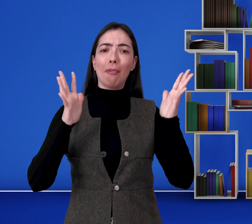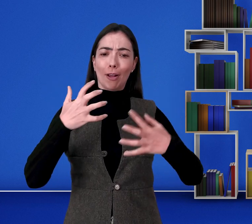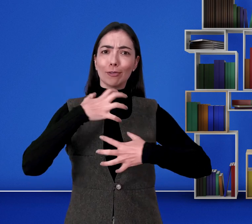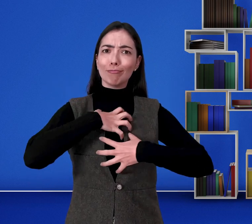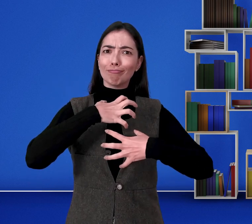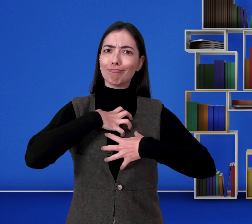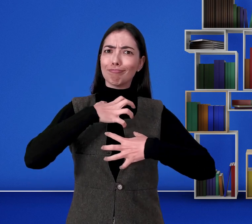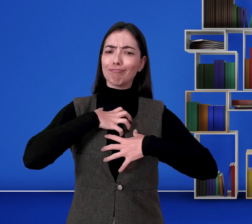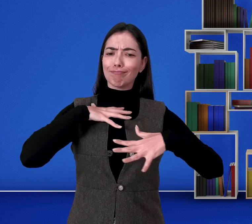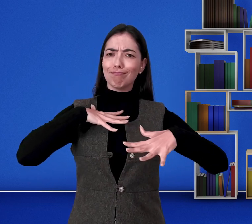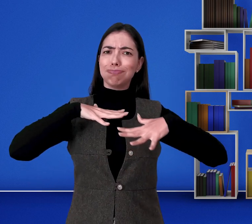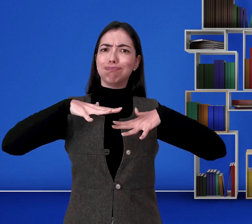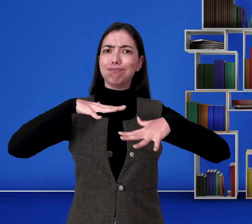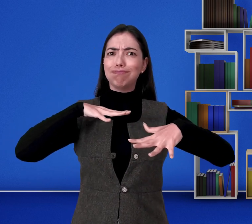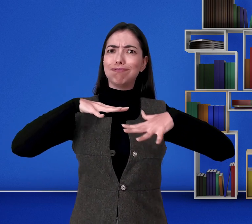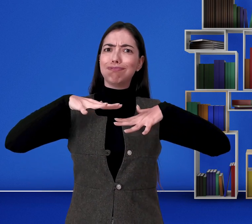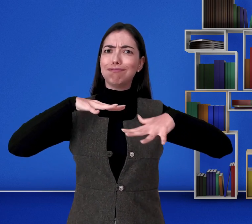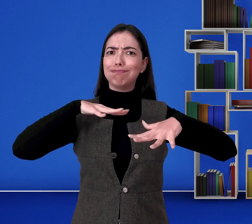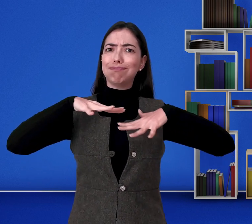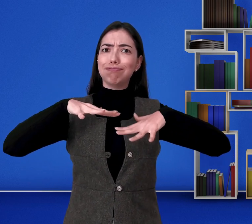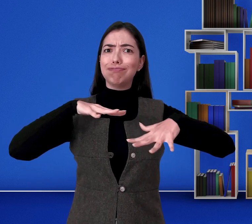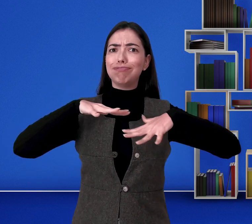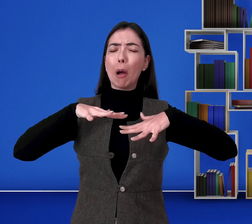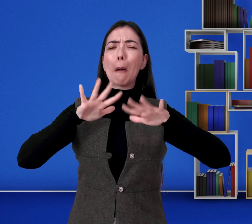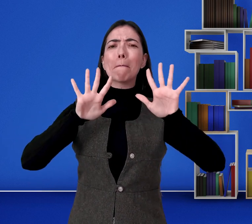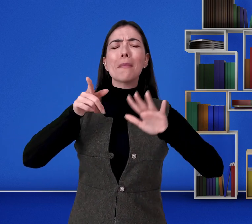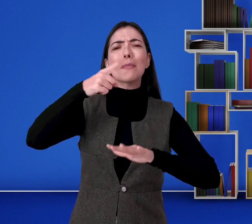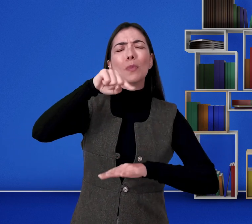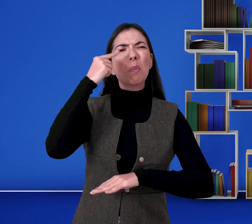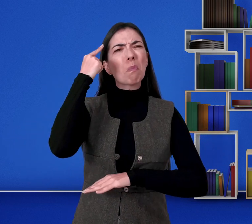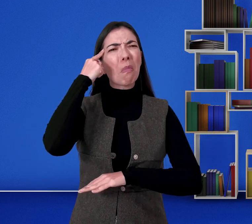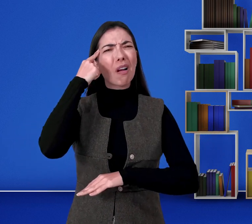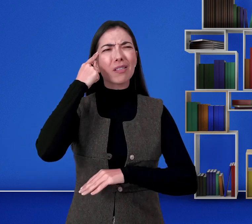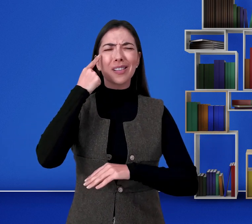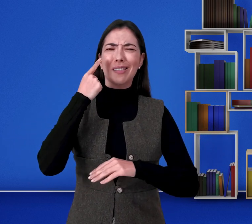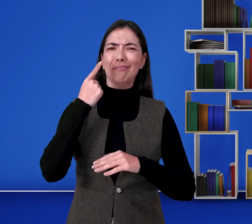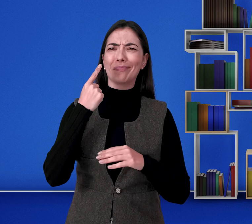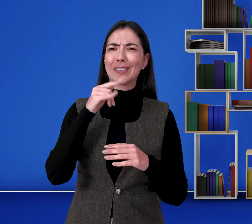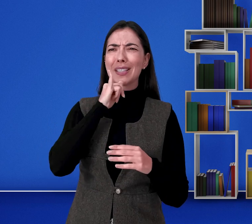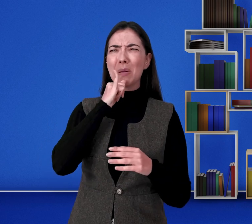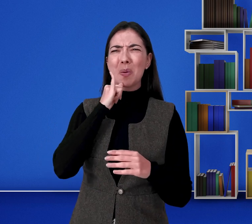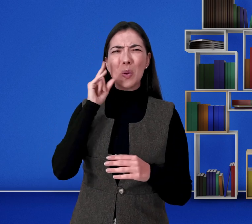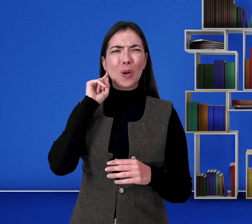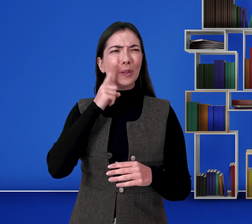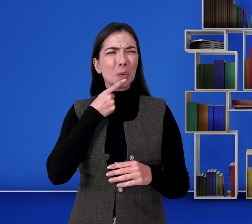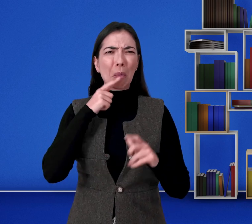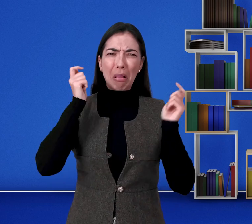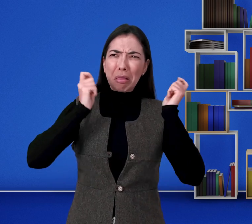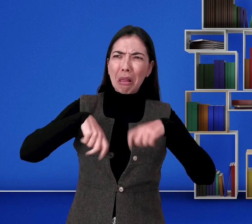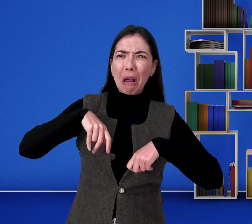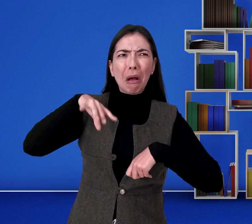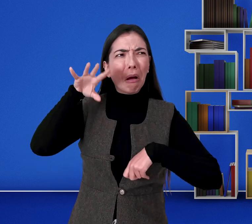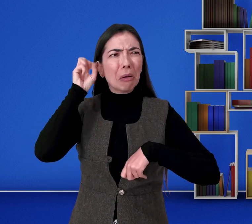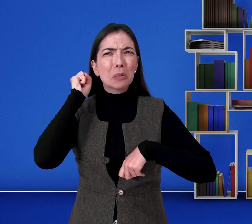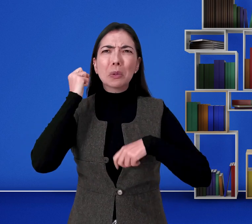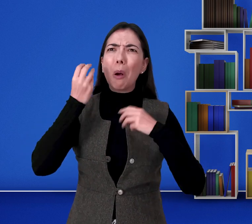vibração. Vocês podem pensar, ué, mas o surdo é capaz de ouvir, gente? Não faz sentido. Calma!